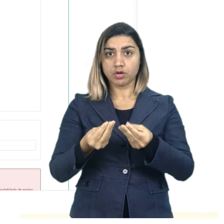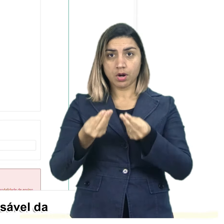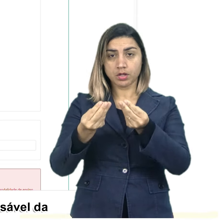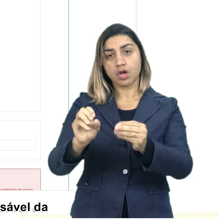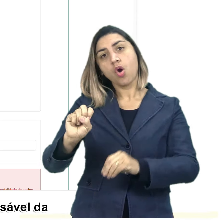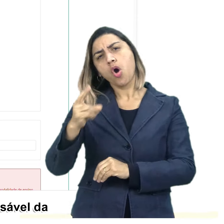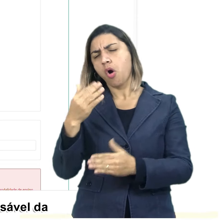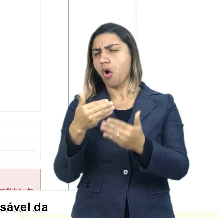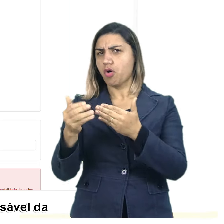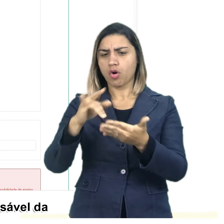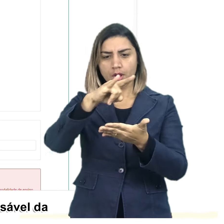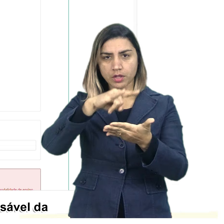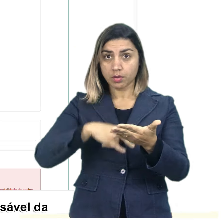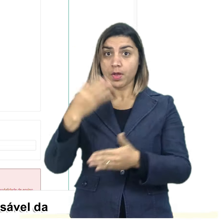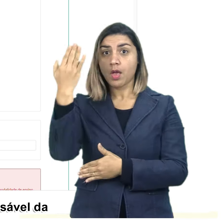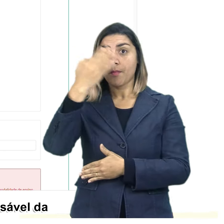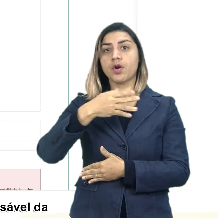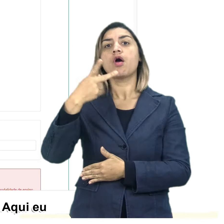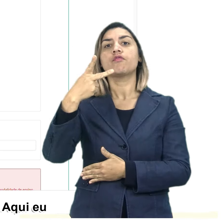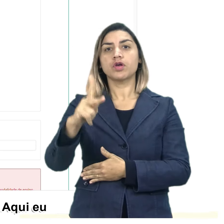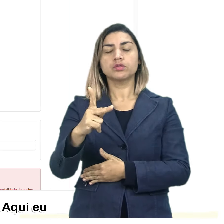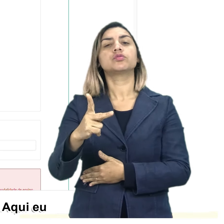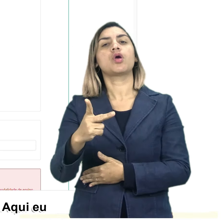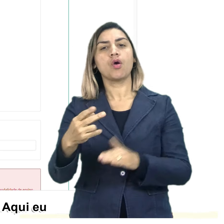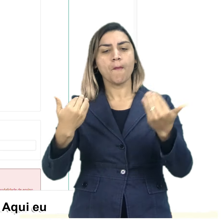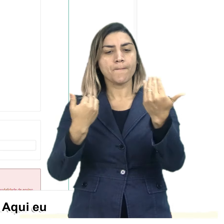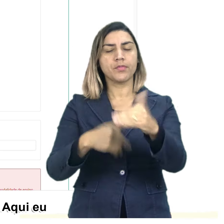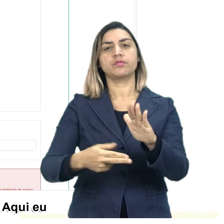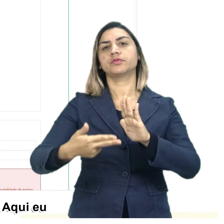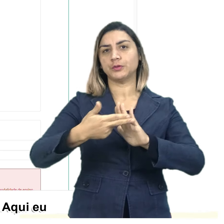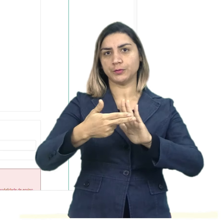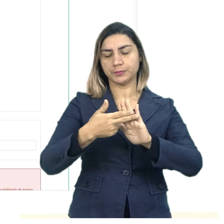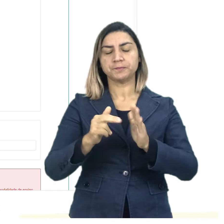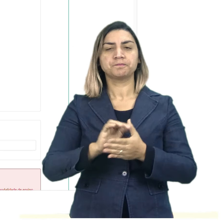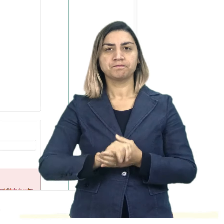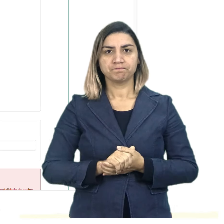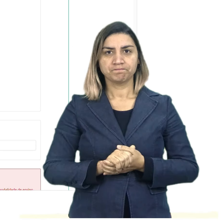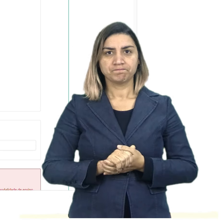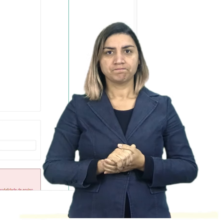notas, desde que assinado pelo responsável da escola de onde você está vindo. Aqui eu coloquei um documento